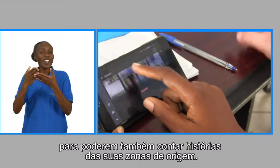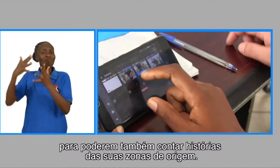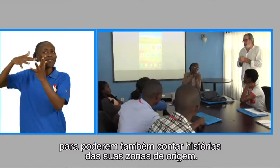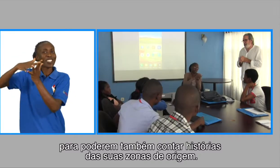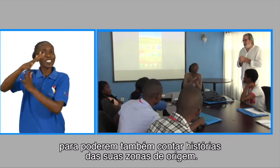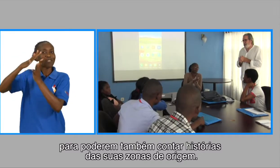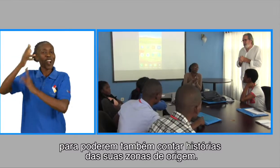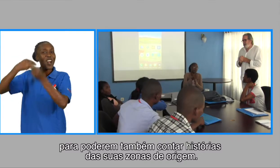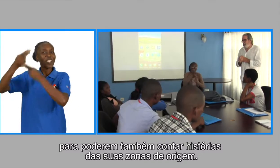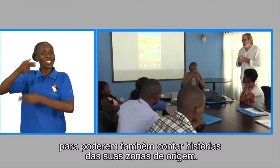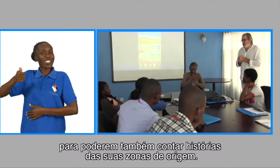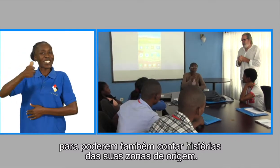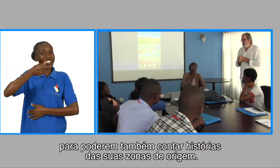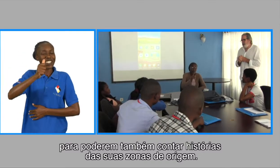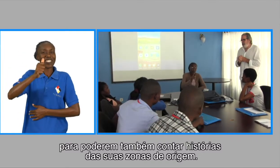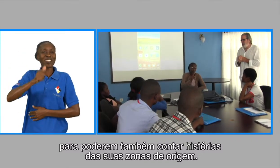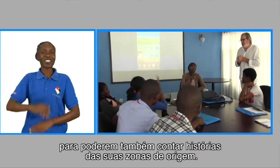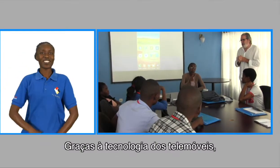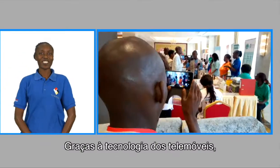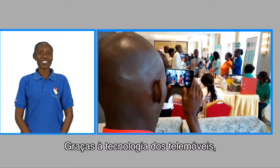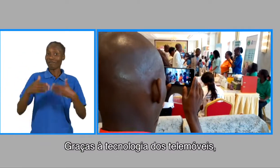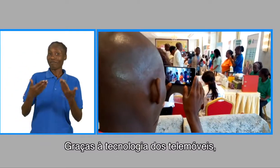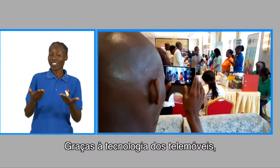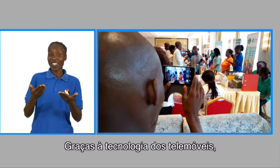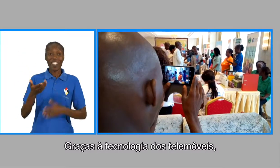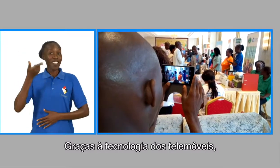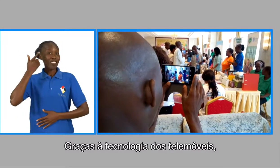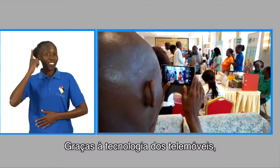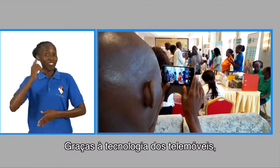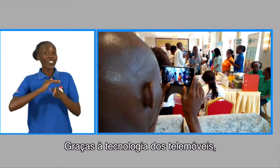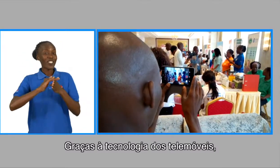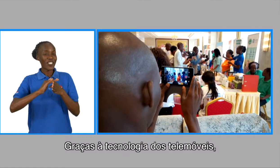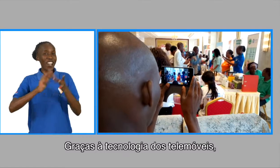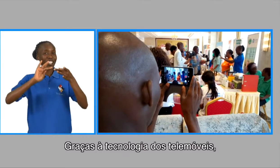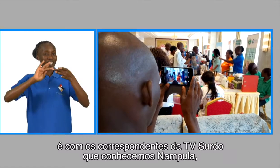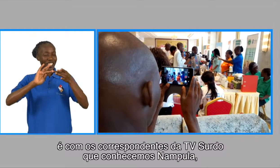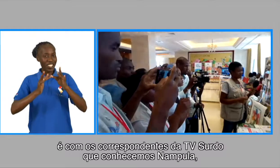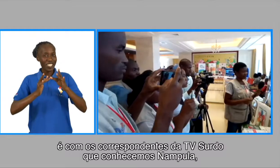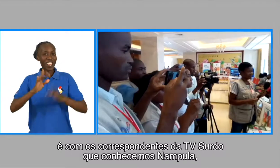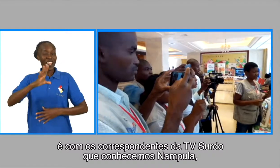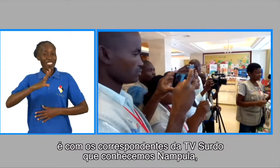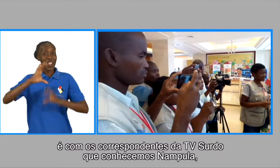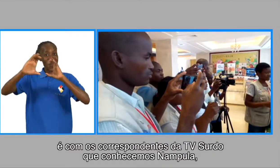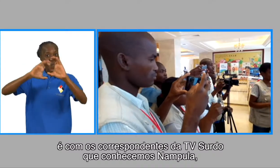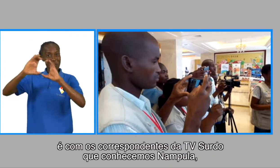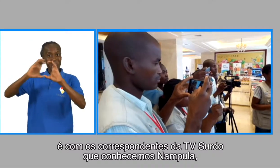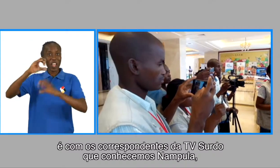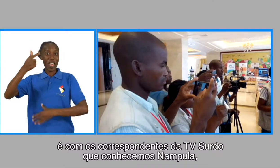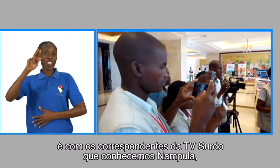histórias das suas zonas de origem. Graças à tecnologia dos telemóveis, é com os correspondentes da TV